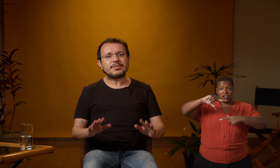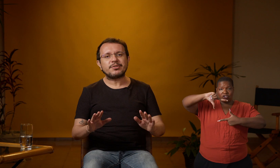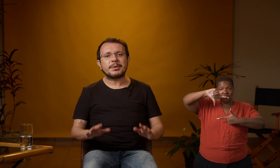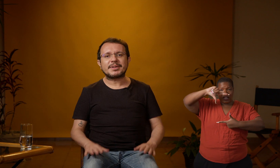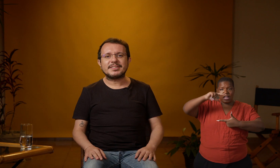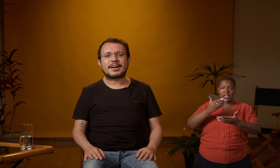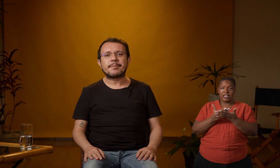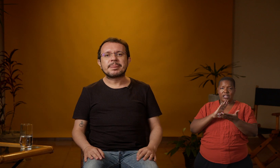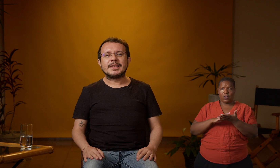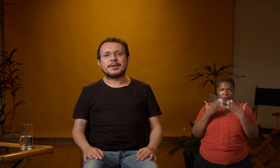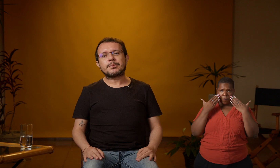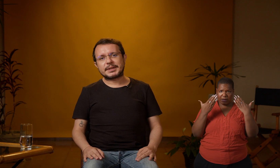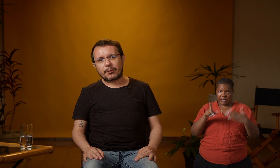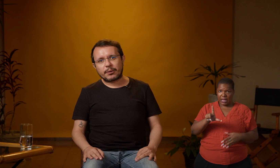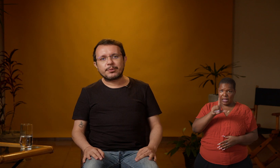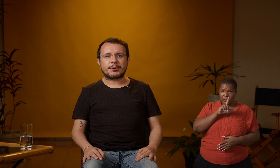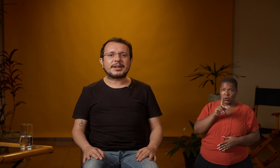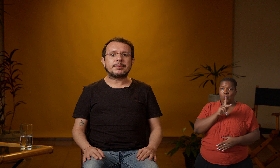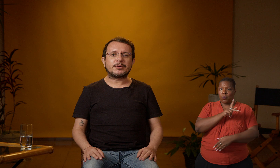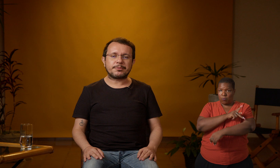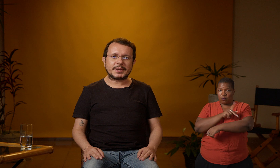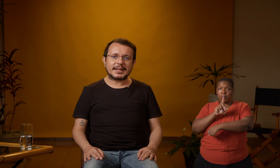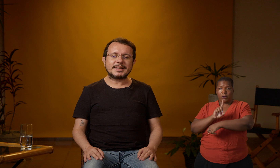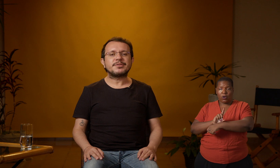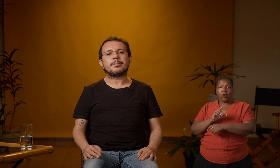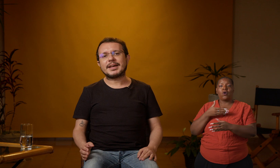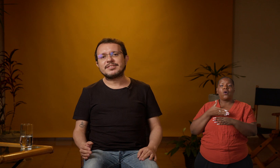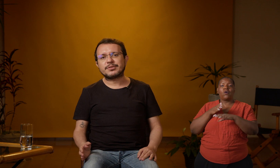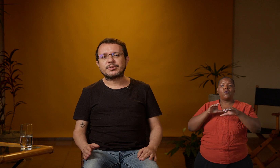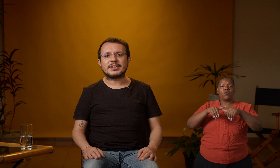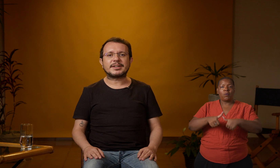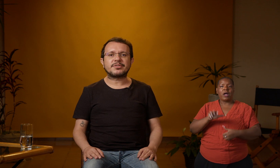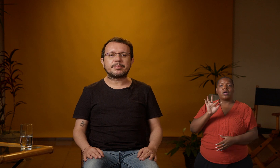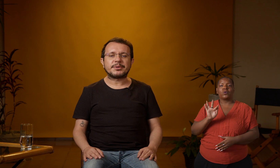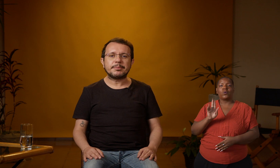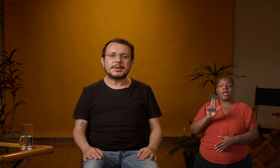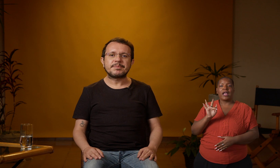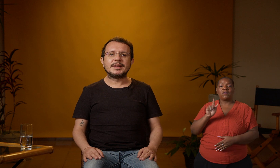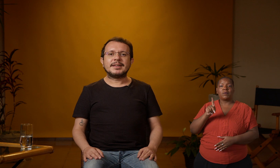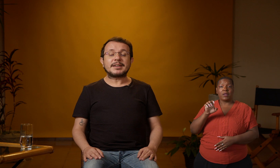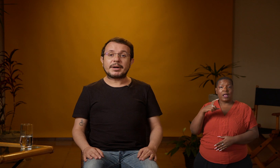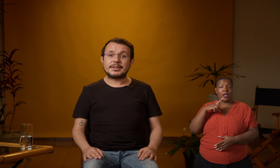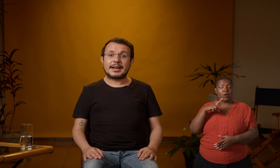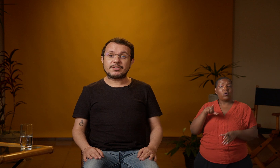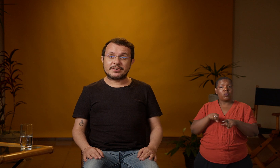antes deixa eu me apresentar. Eu sou pedagogo, formado pela UFPE, sou mestre em estudos da tradução pela ANB, trabalho na área de